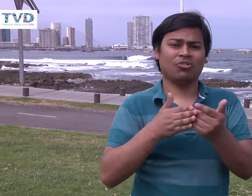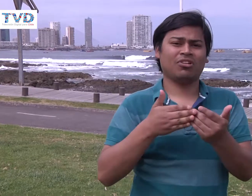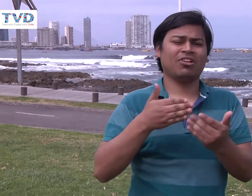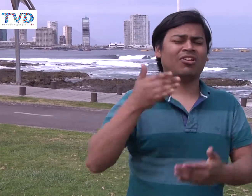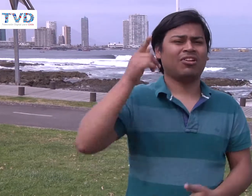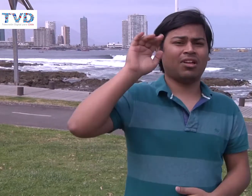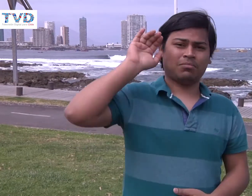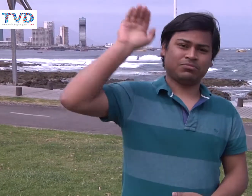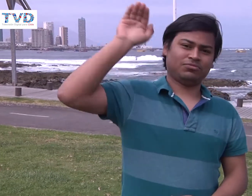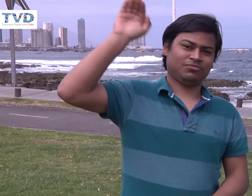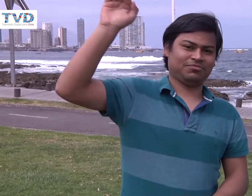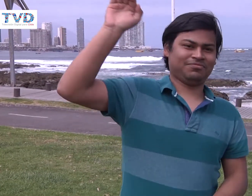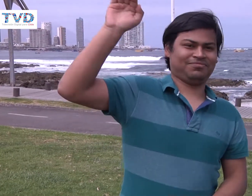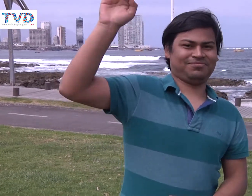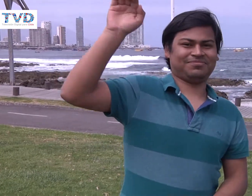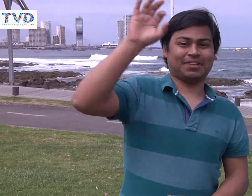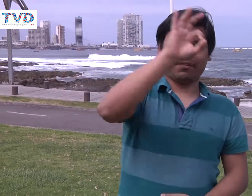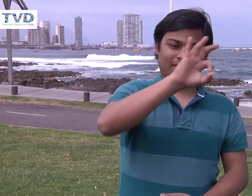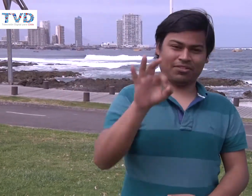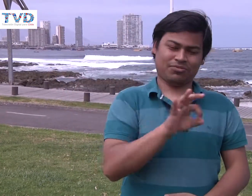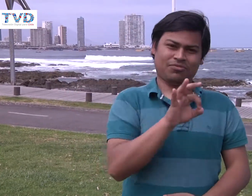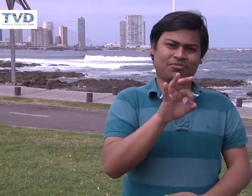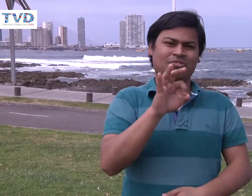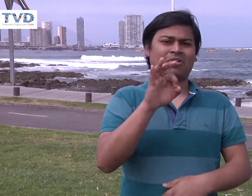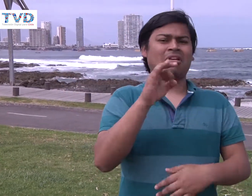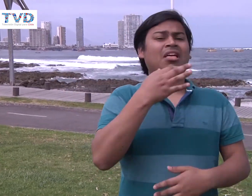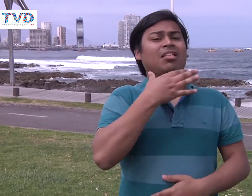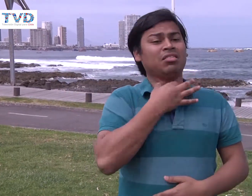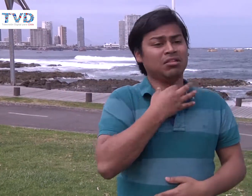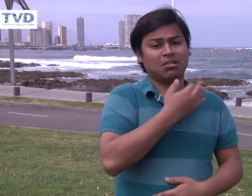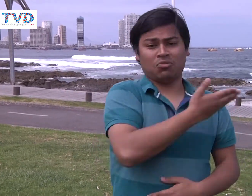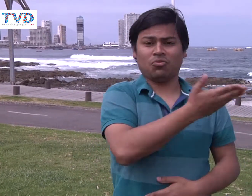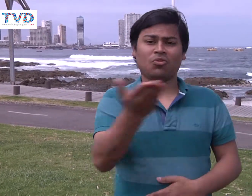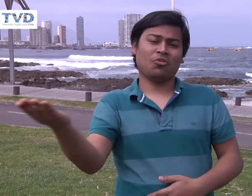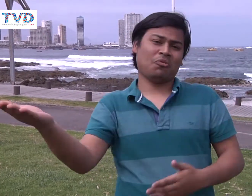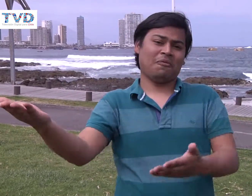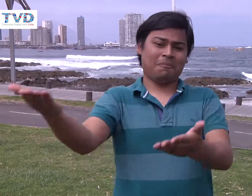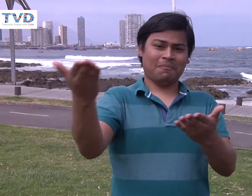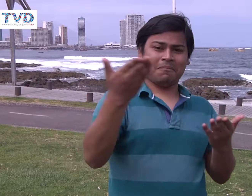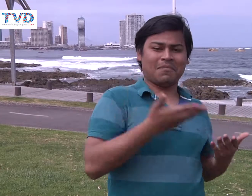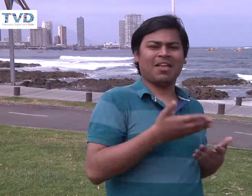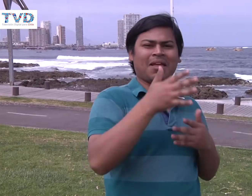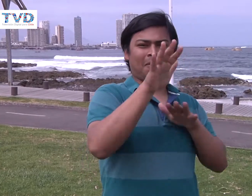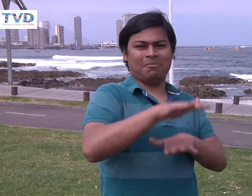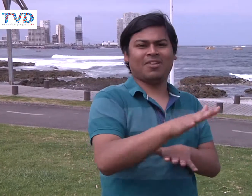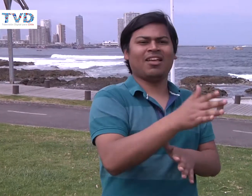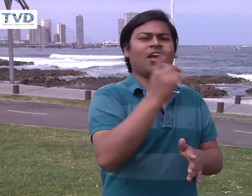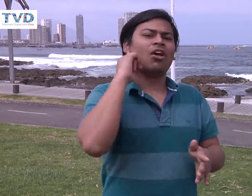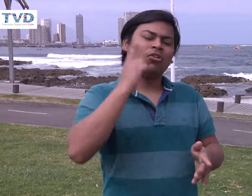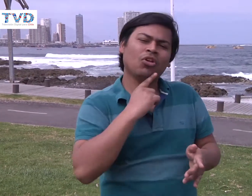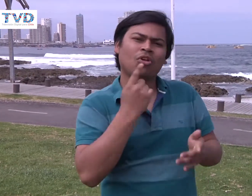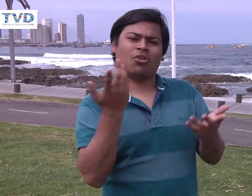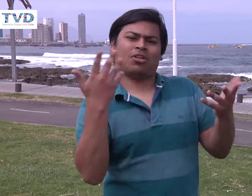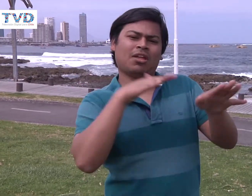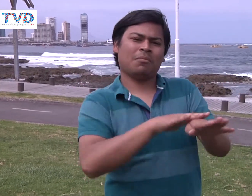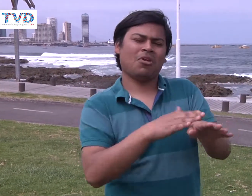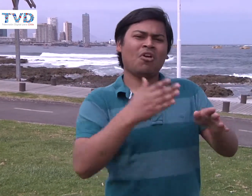¿Dónde la haremos? En alto auspicio, ¿ya? Es el día sábado. Ustedes están cordialmente invitados a participar de la marcha